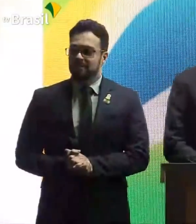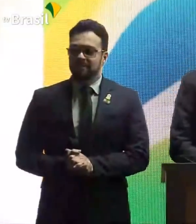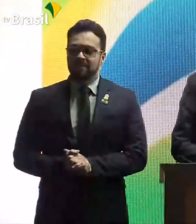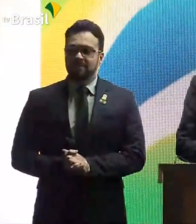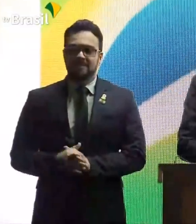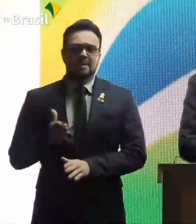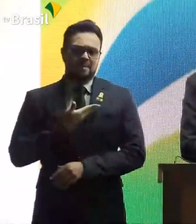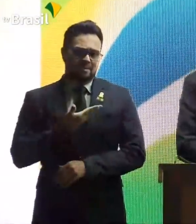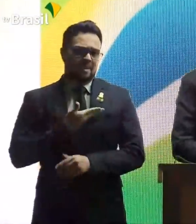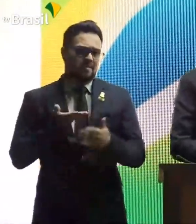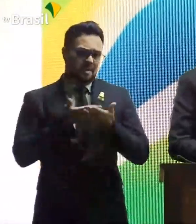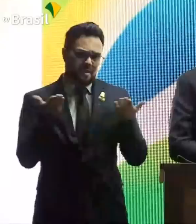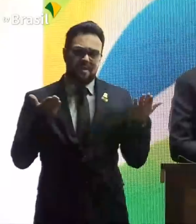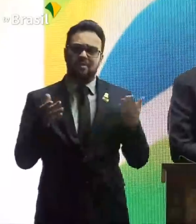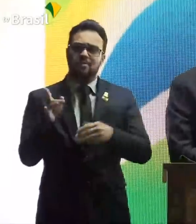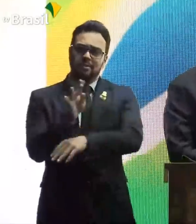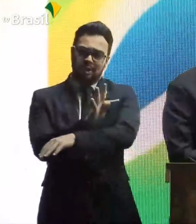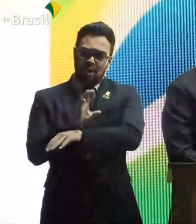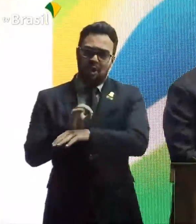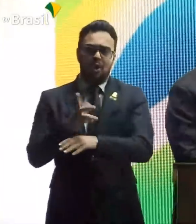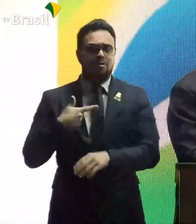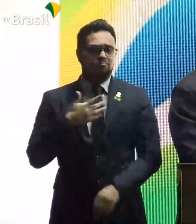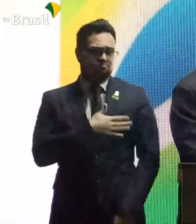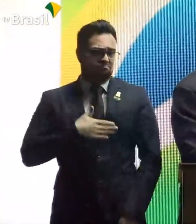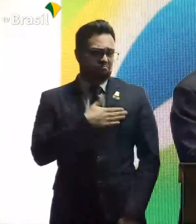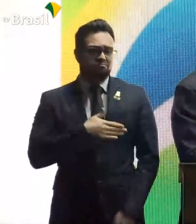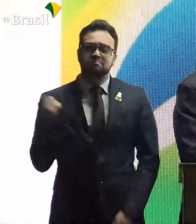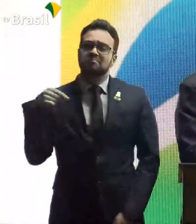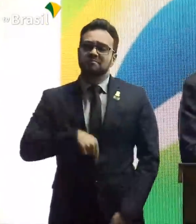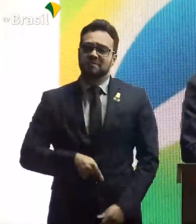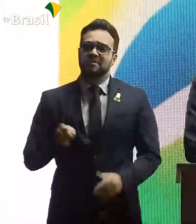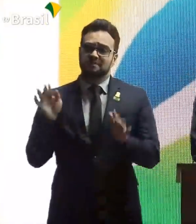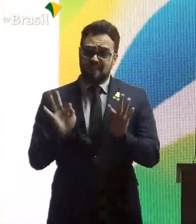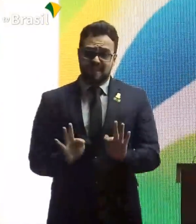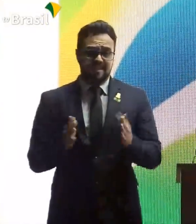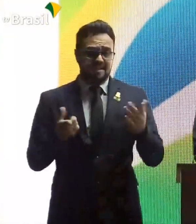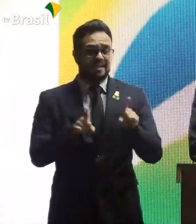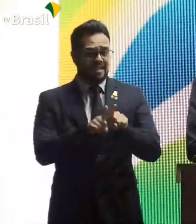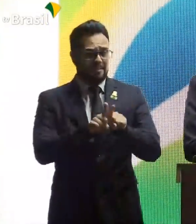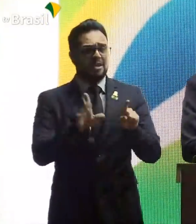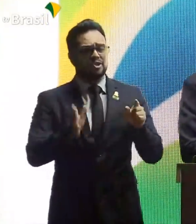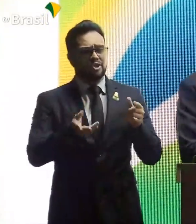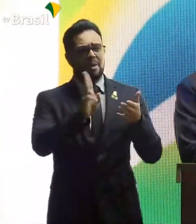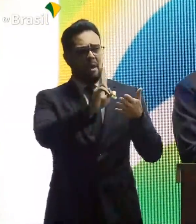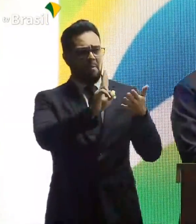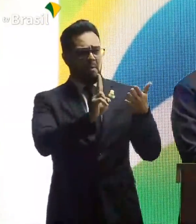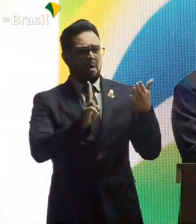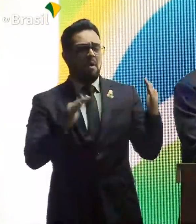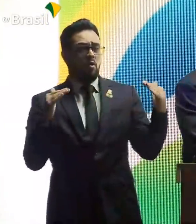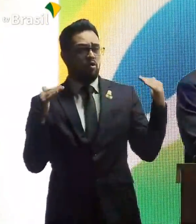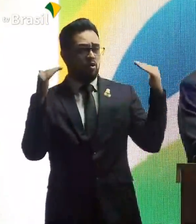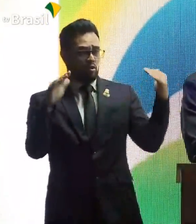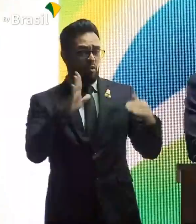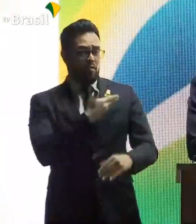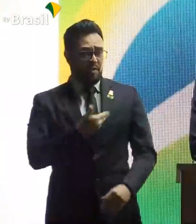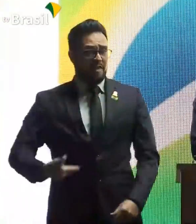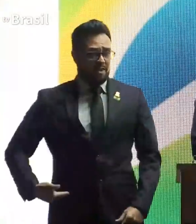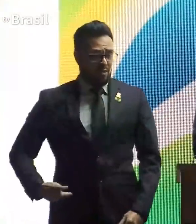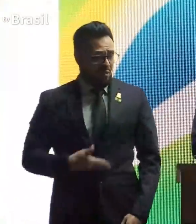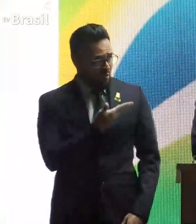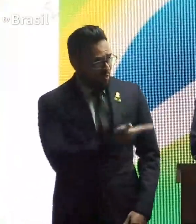Meus amigos de Tocantins, uma satisfação estar aqui. Autoridades já nominadas, sou governador Calheço,